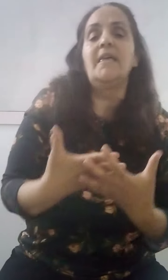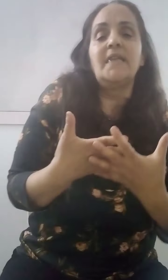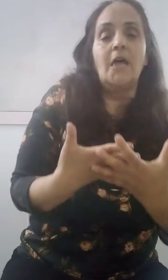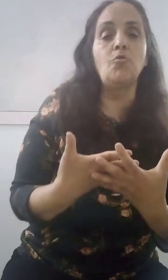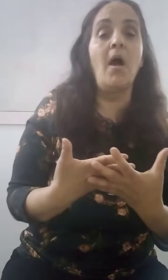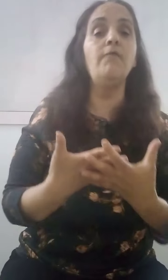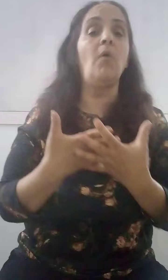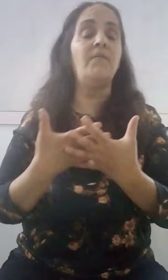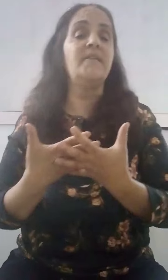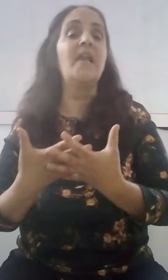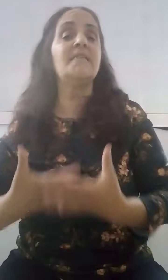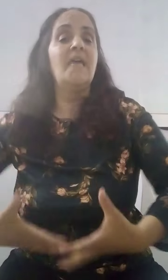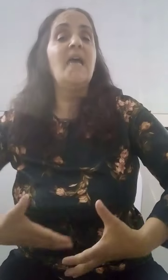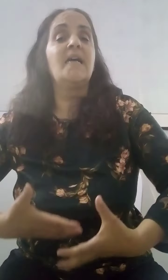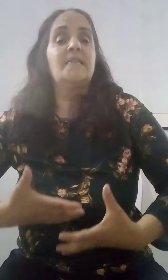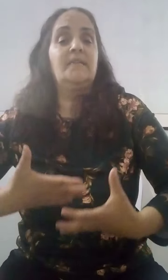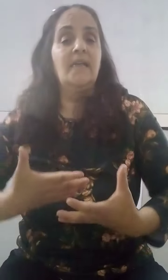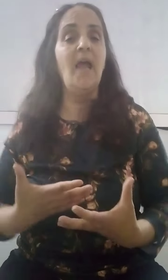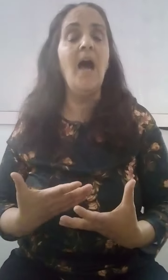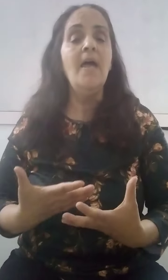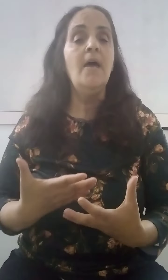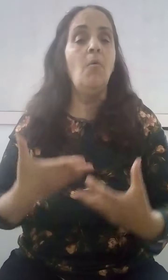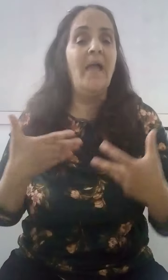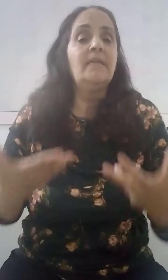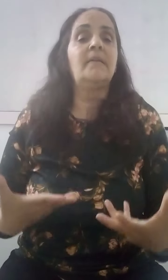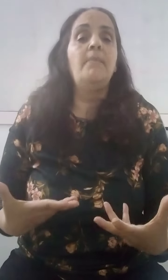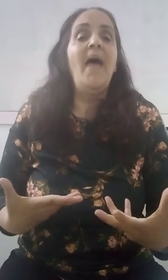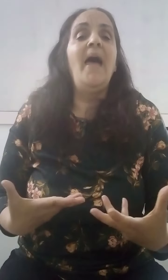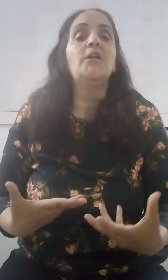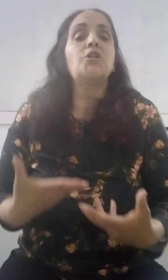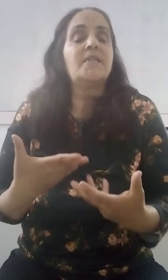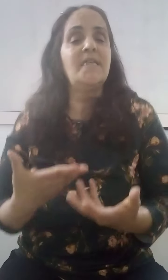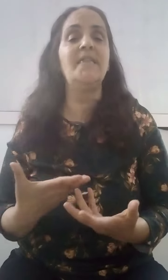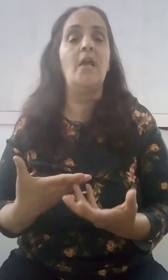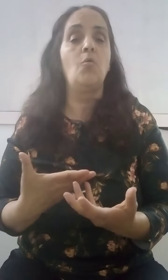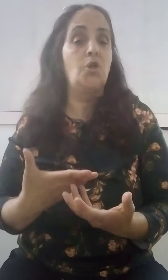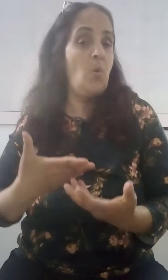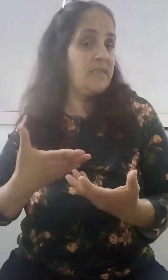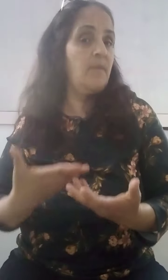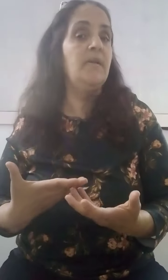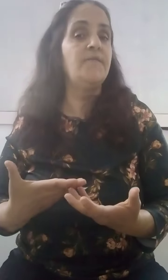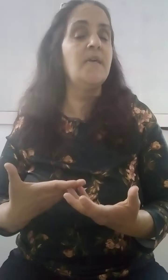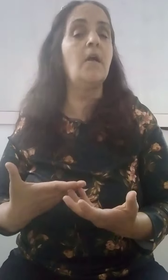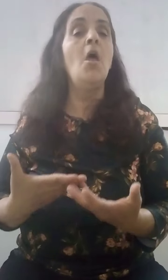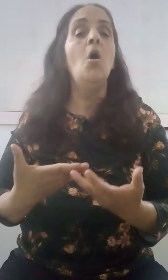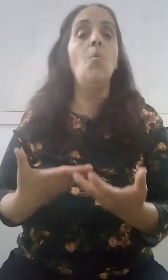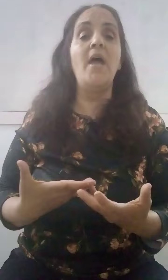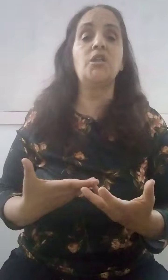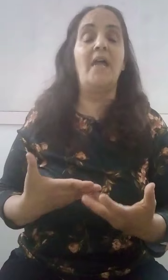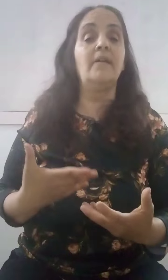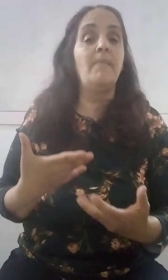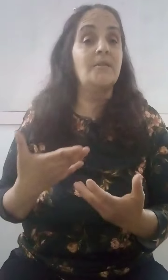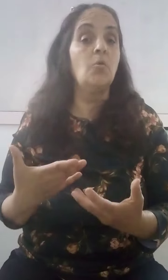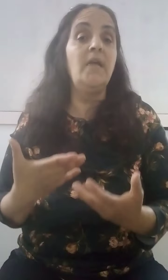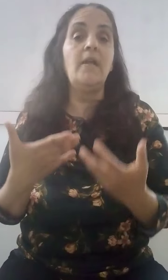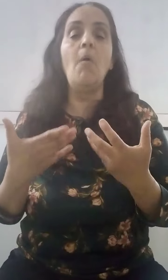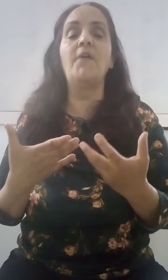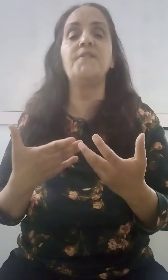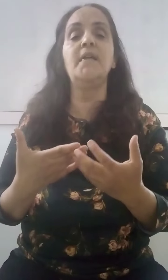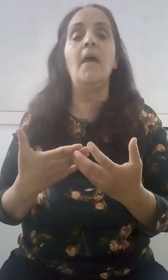تريد أن توقف أن وقتها تجعلنا عن شخصية جدا من نفسك. عندما تقول أن تقلق